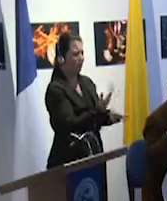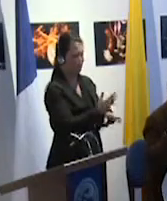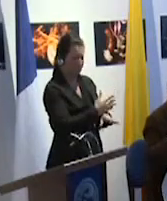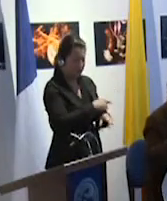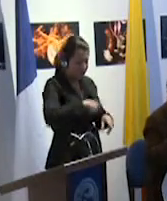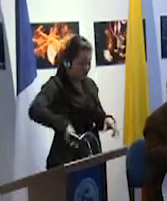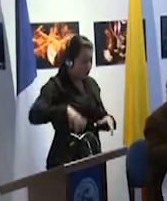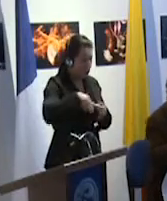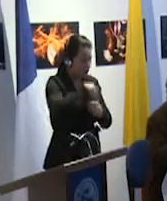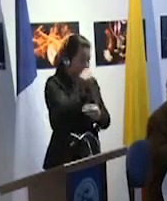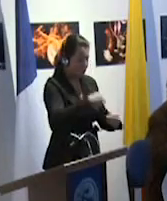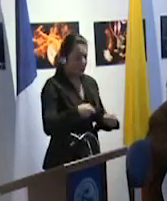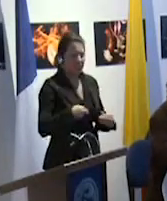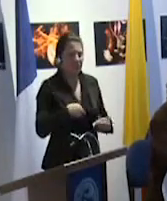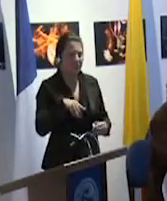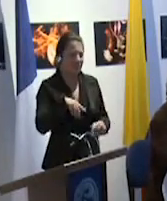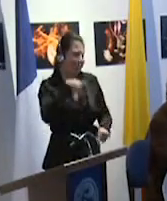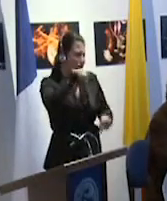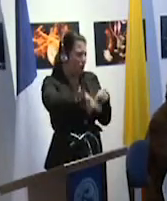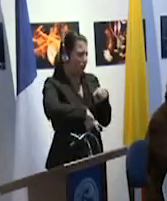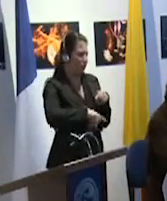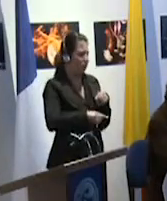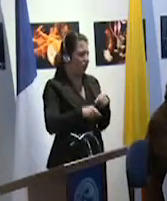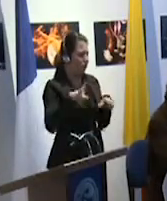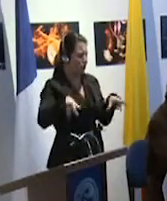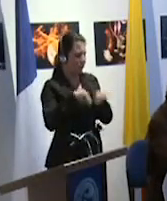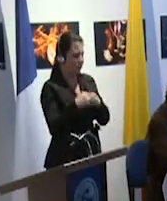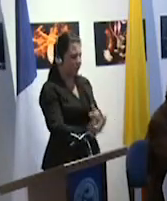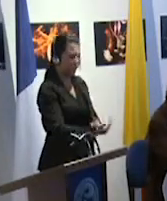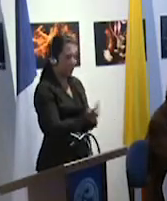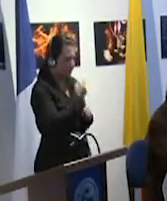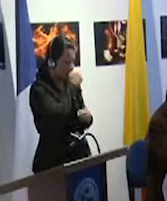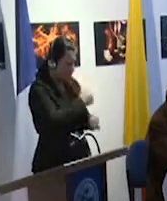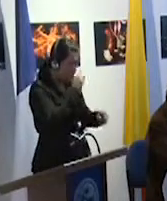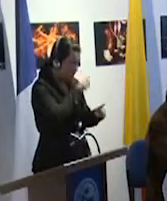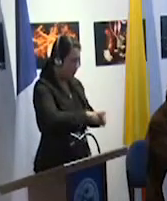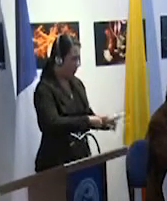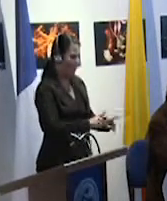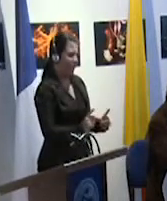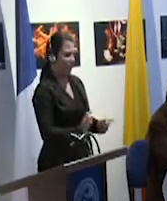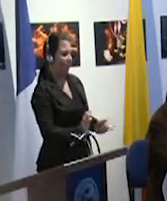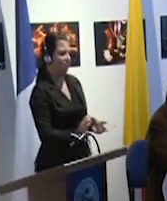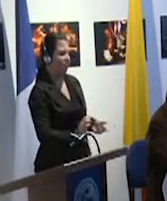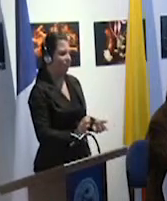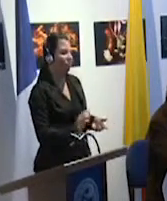escolaridad de los niños o para la acogida de los niños diferentes.